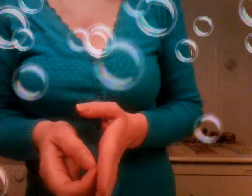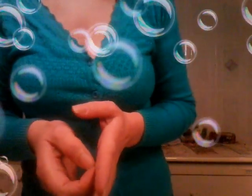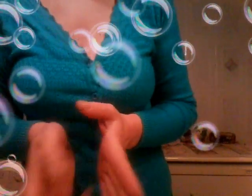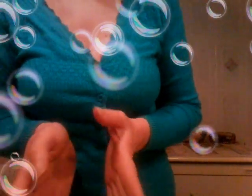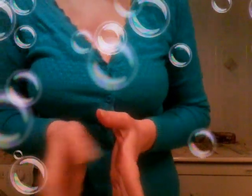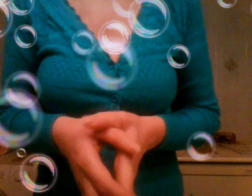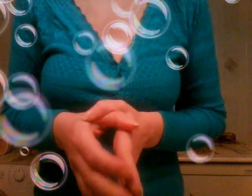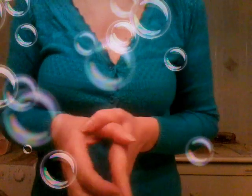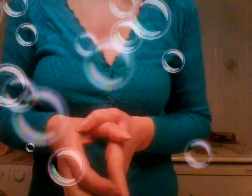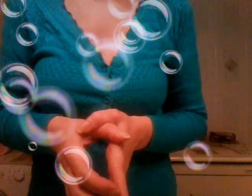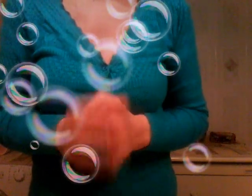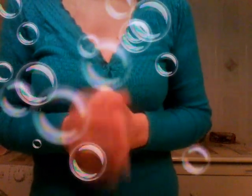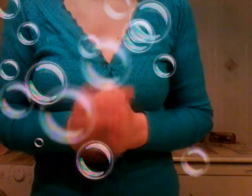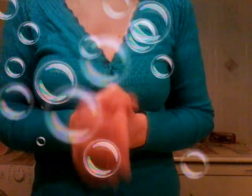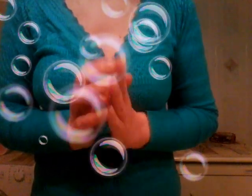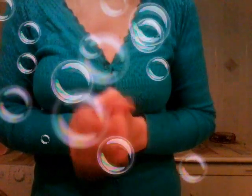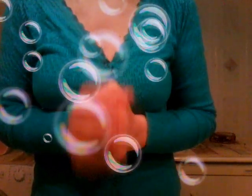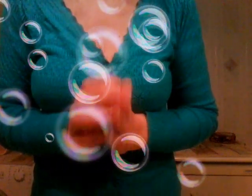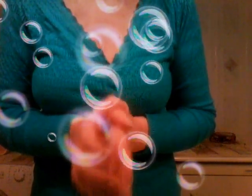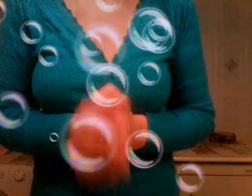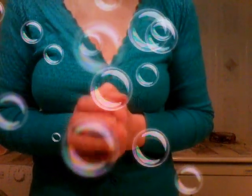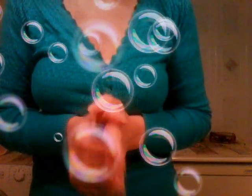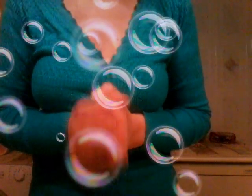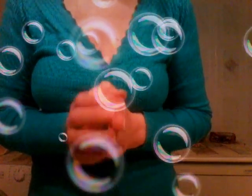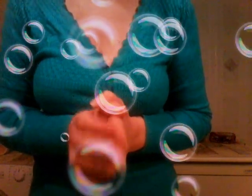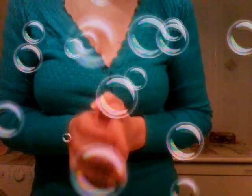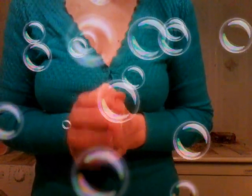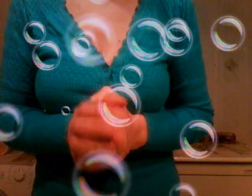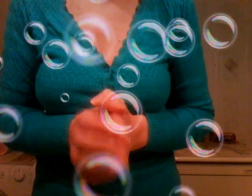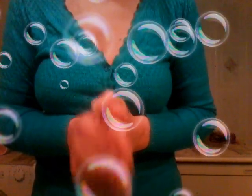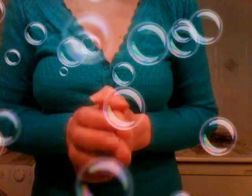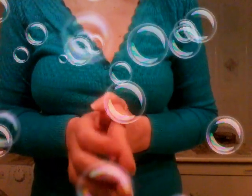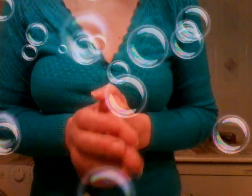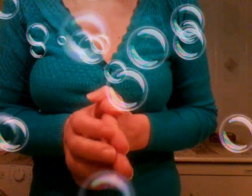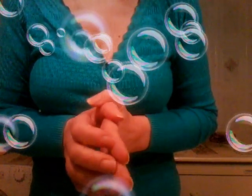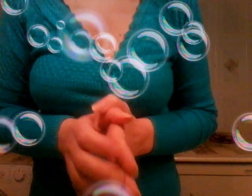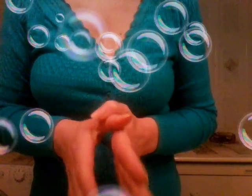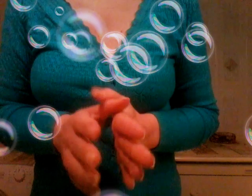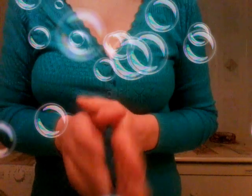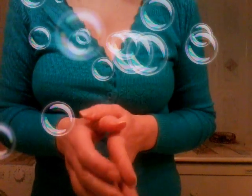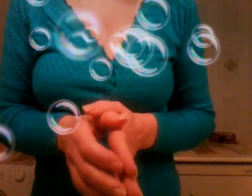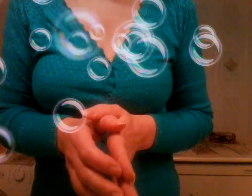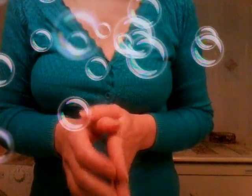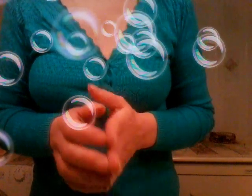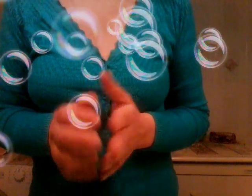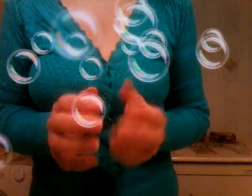un cane a casa che fanno questi ragazzini c'è nessuno e riguardi quindi ci